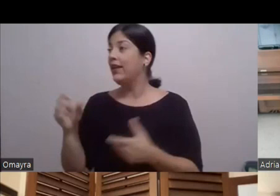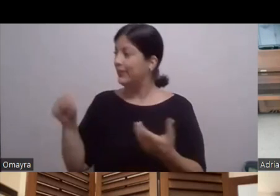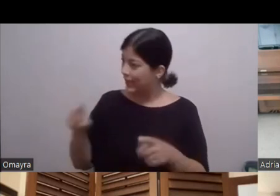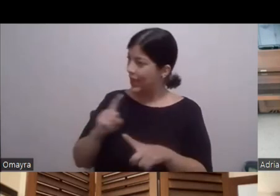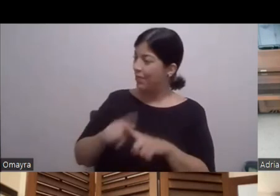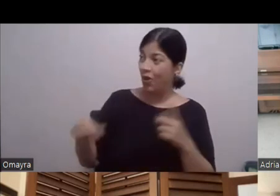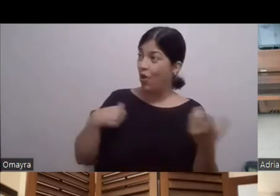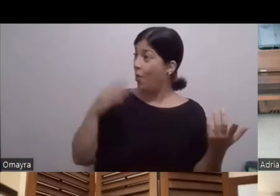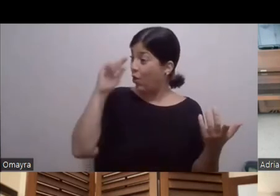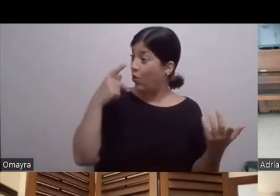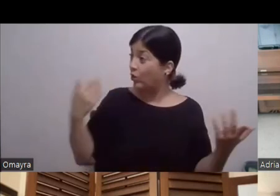trabajar El personaje Era un personaje